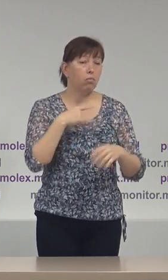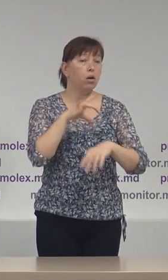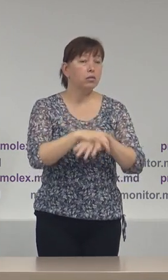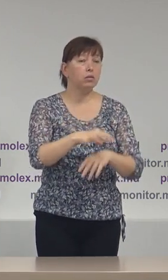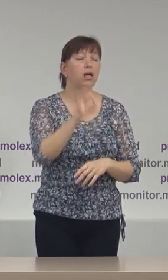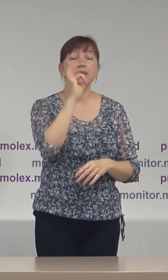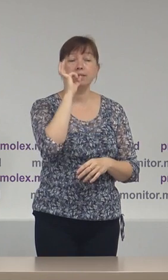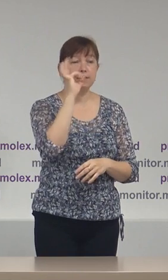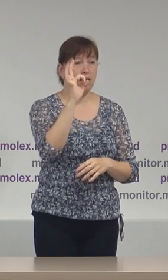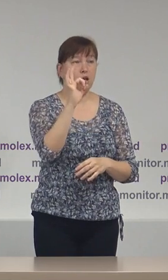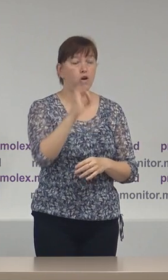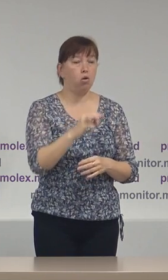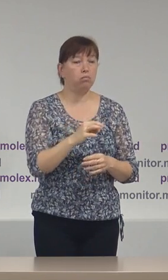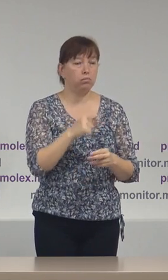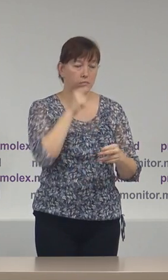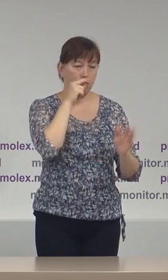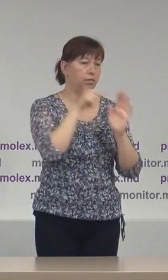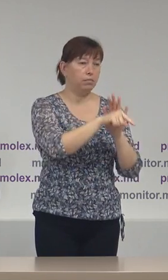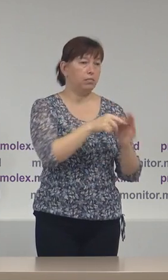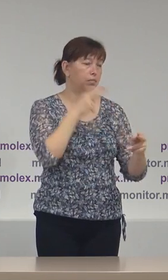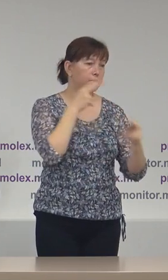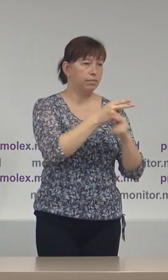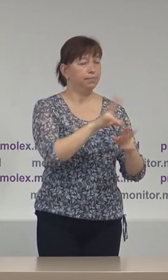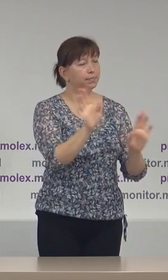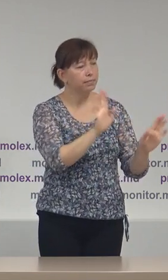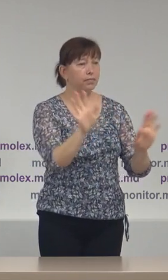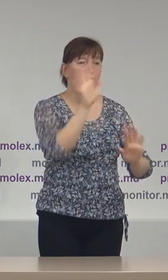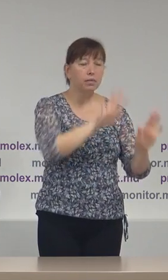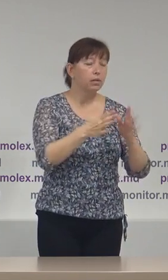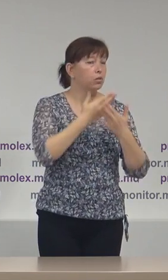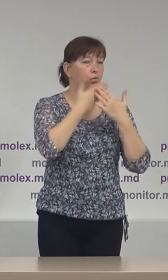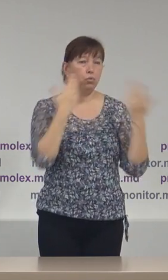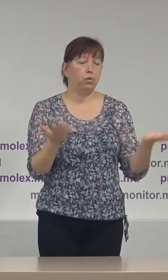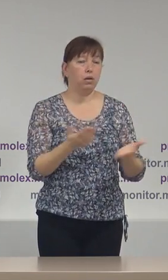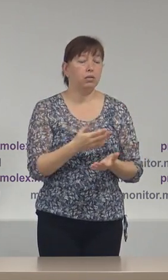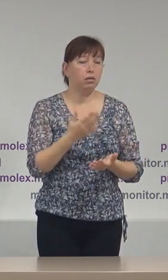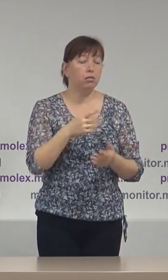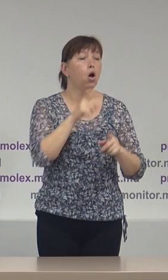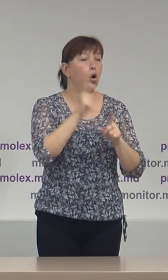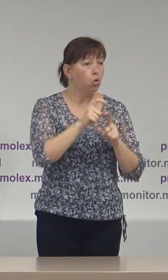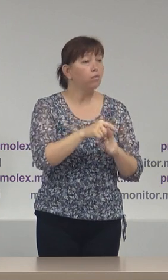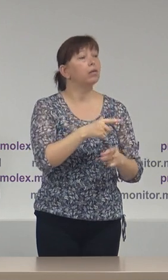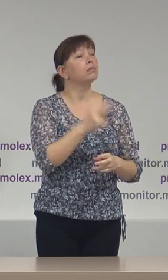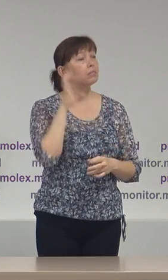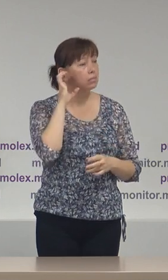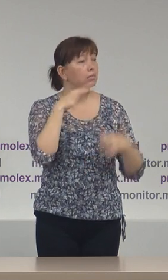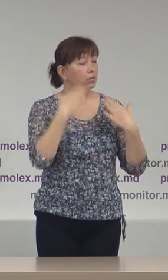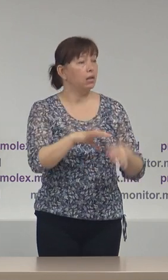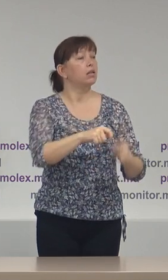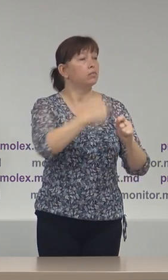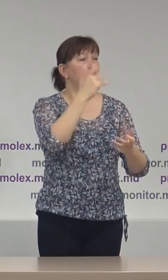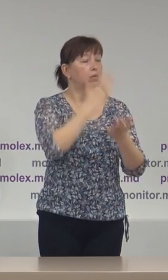zero reacții prompte din partea moderatorilor prezentatorilor la utilizarea acestor discursuri